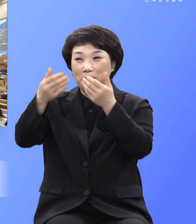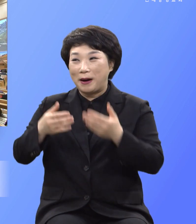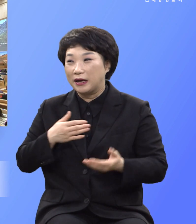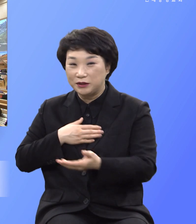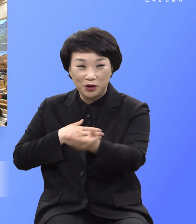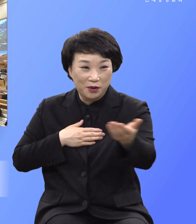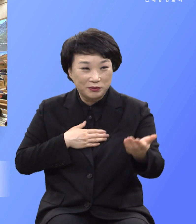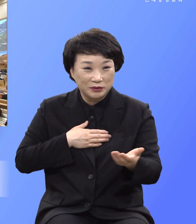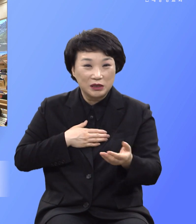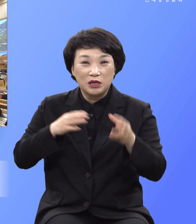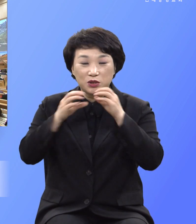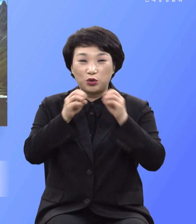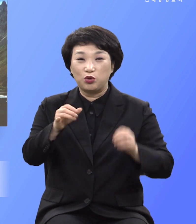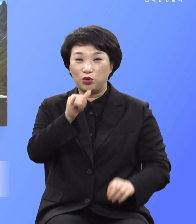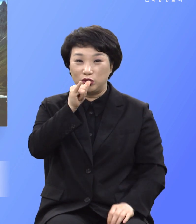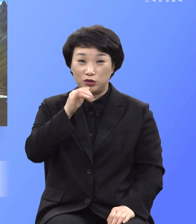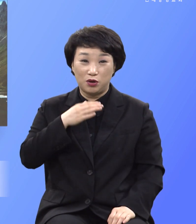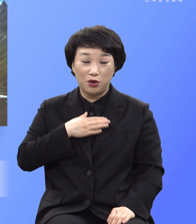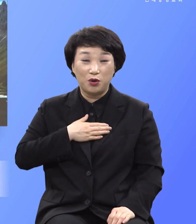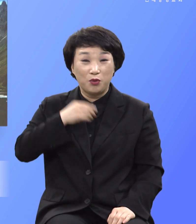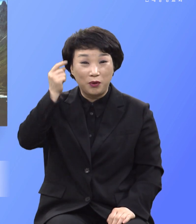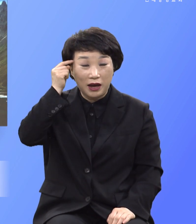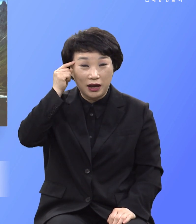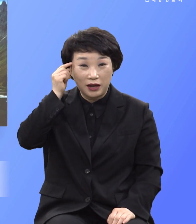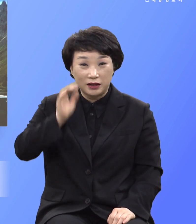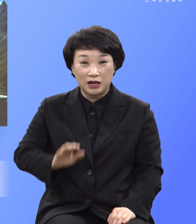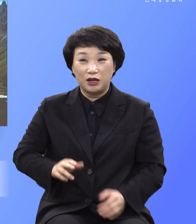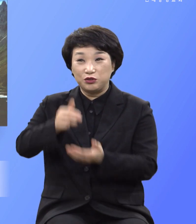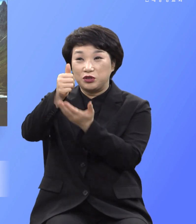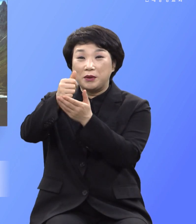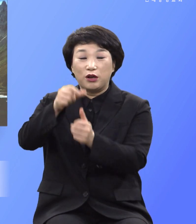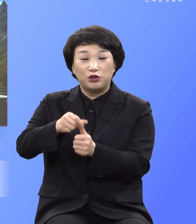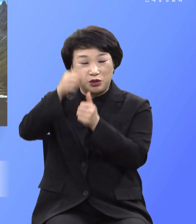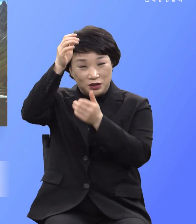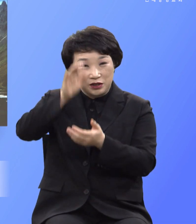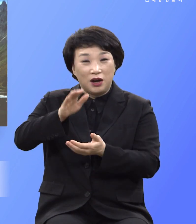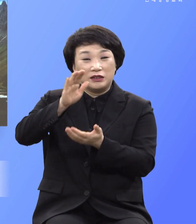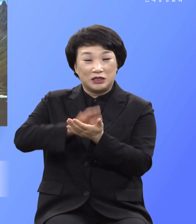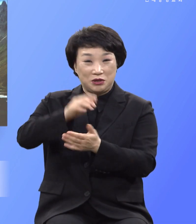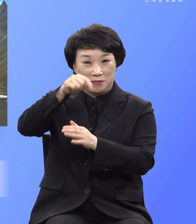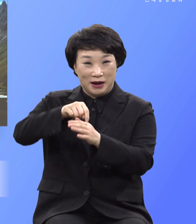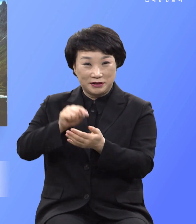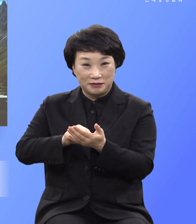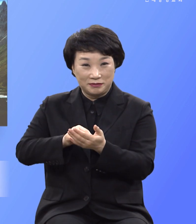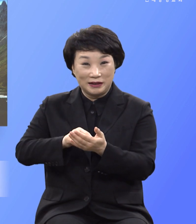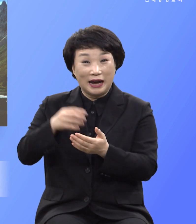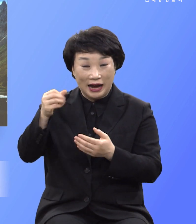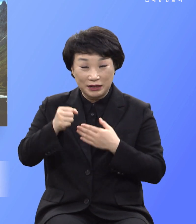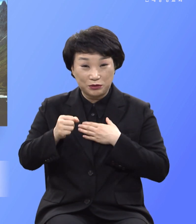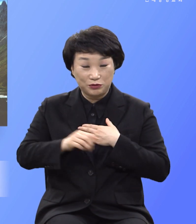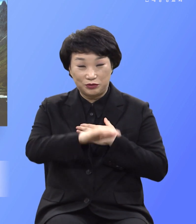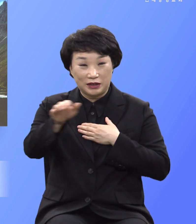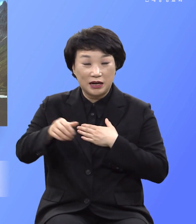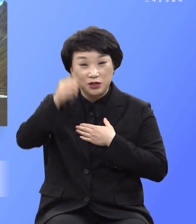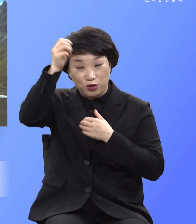전도하는 것은 주님의 구령의 정신으로 영혼구령의 세상의